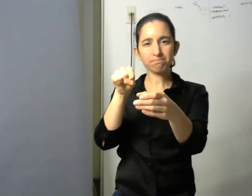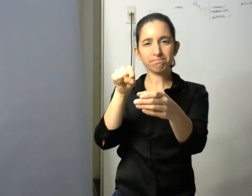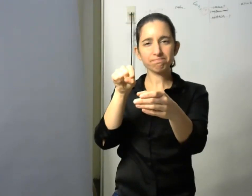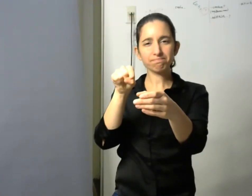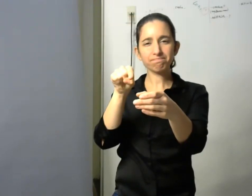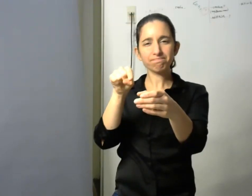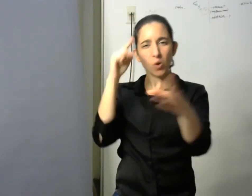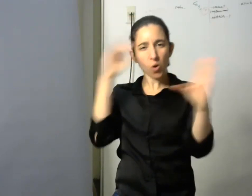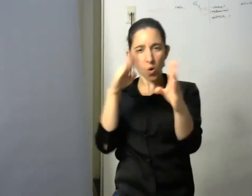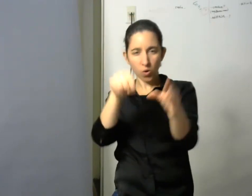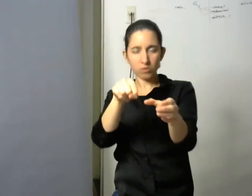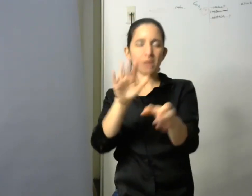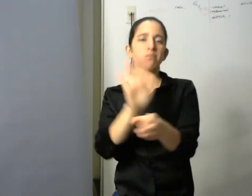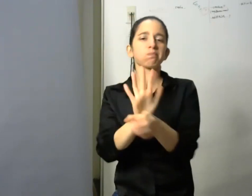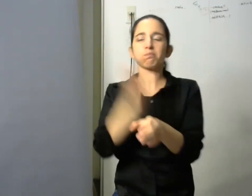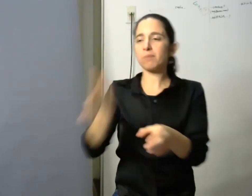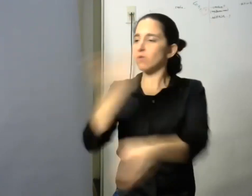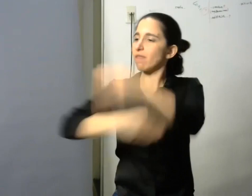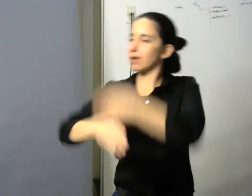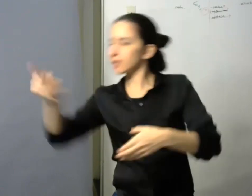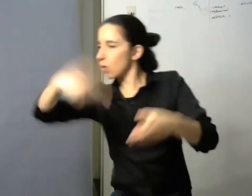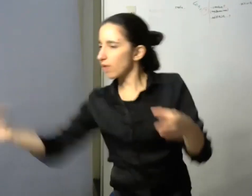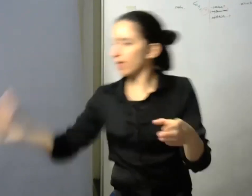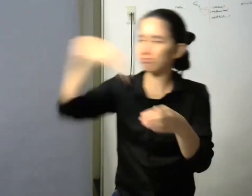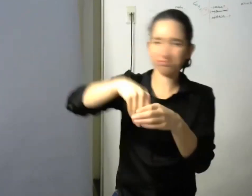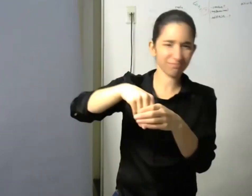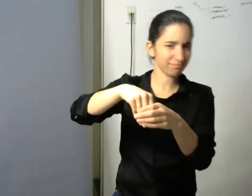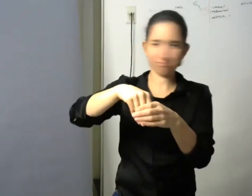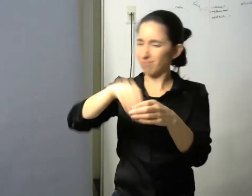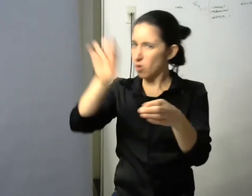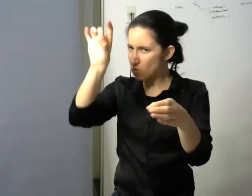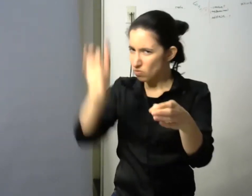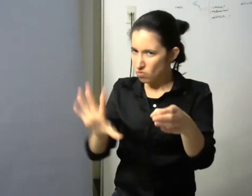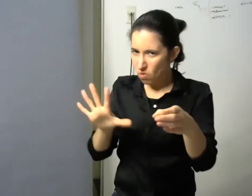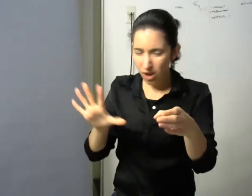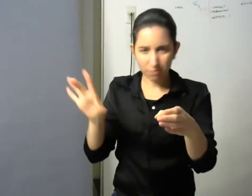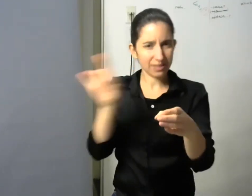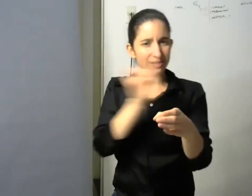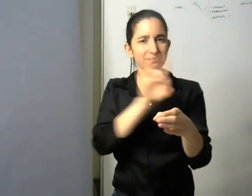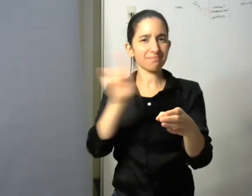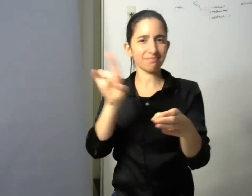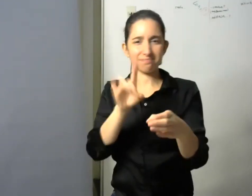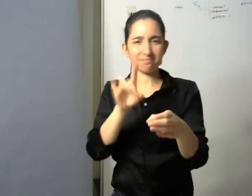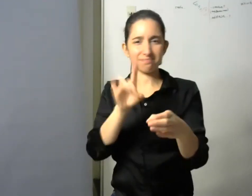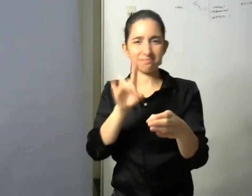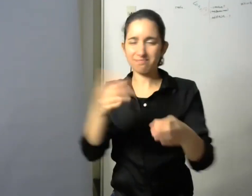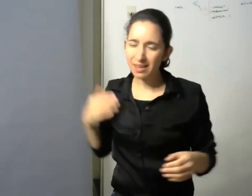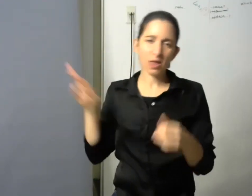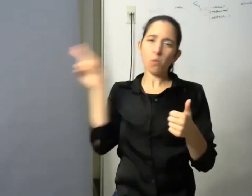para personas con discapacidad y aquí quisiera tomar las palabras de Ivana de Graciela porque en realidad cuando